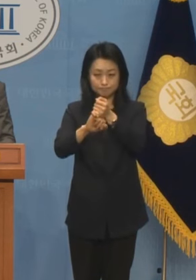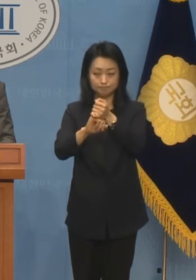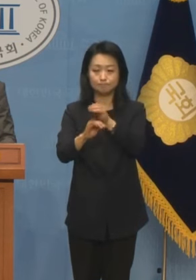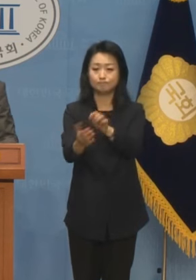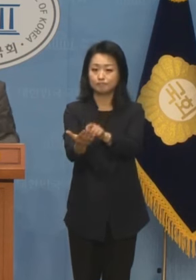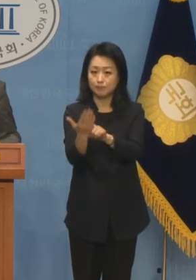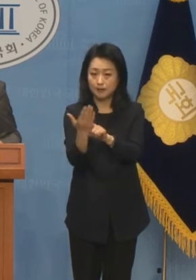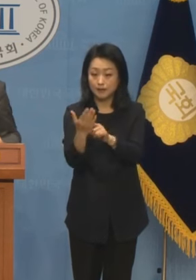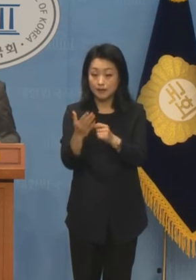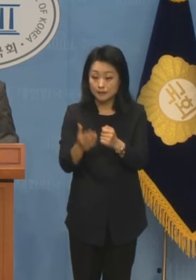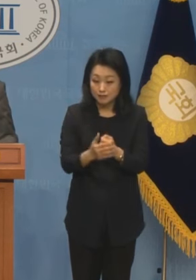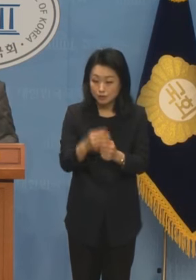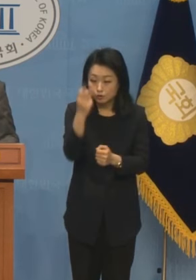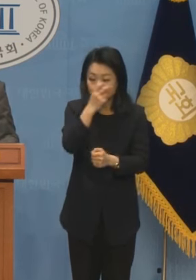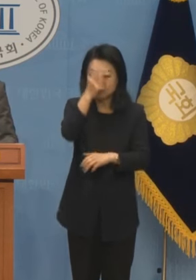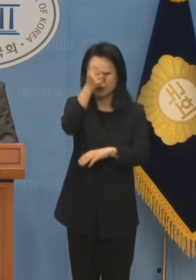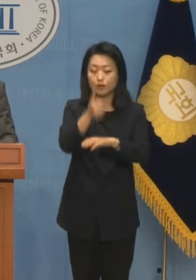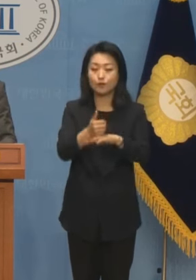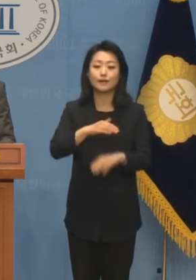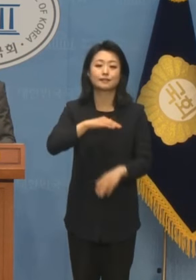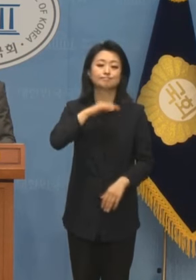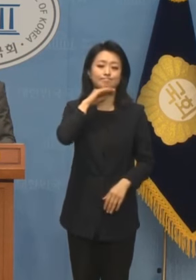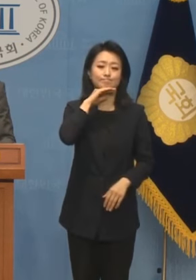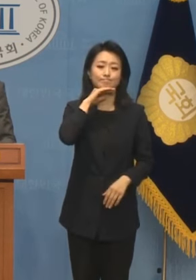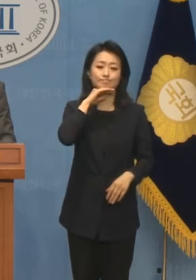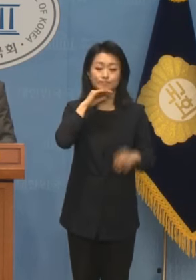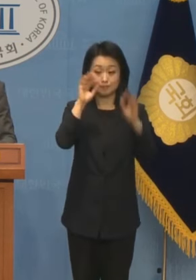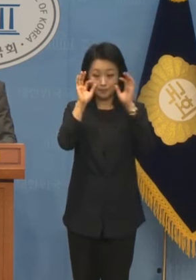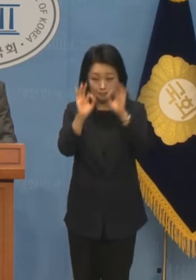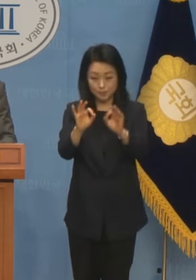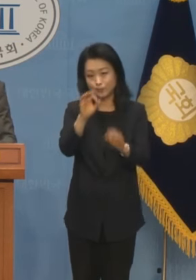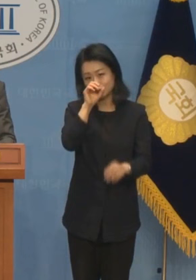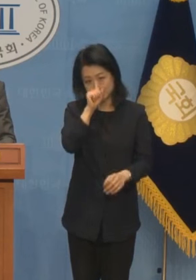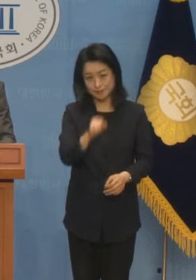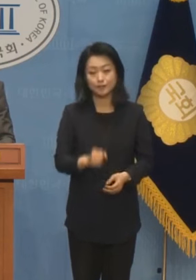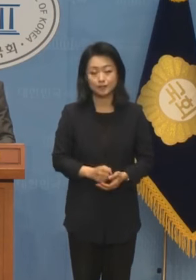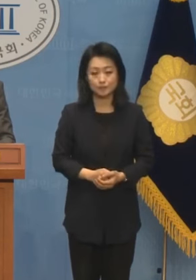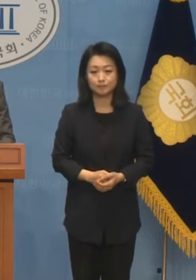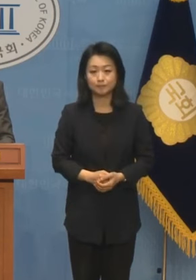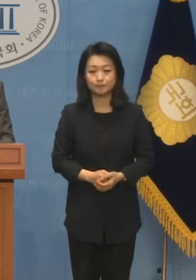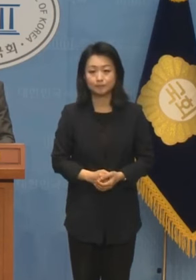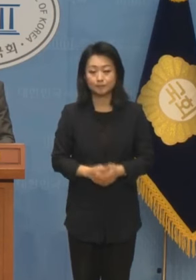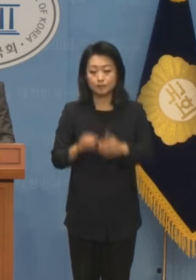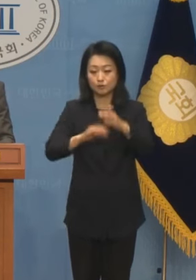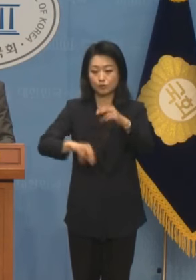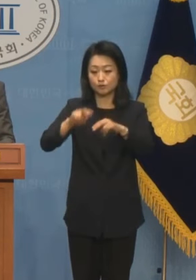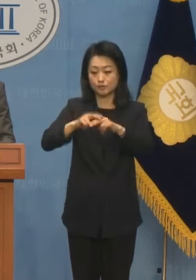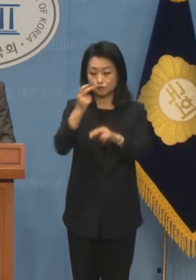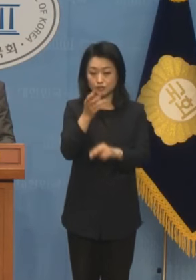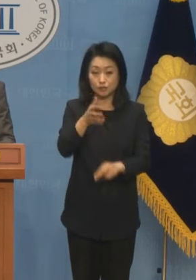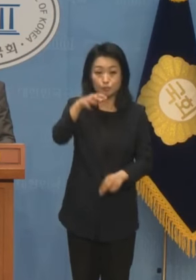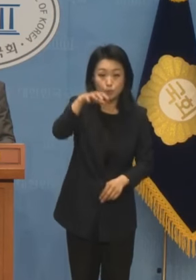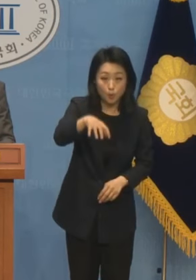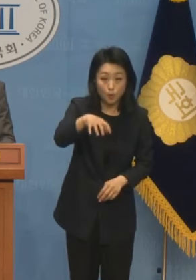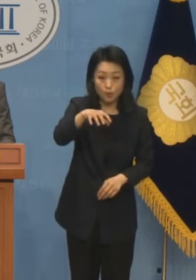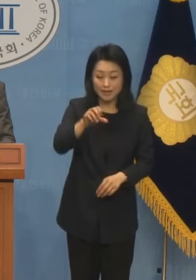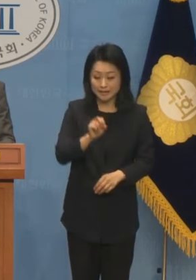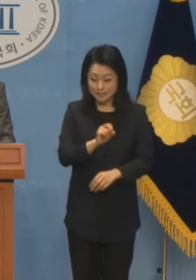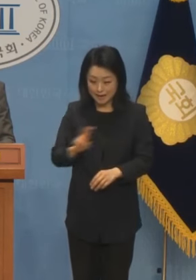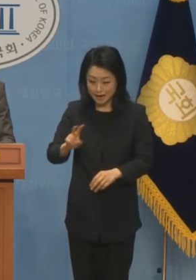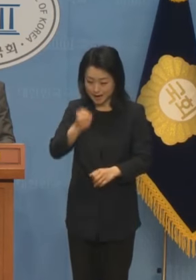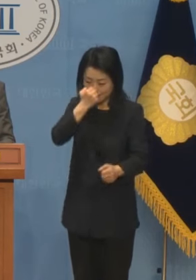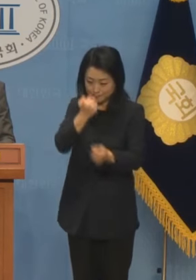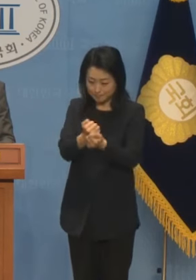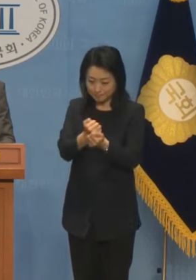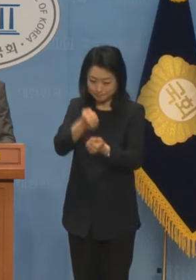수사 결과를 지켜보는 것이 순리일 것입니다. 공수처는 문재인 정부 시절 야당이 단독으로 만든